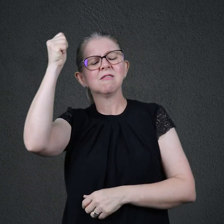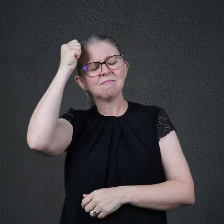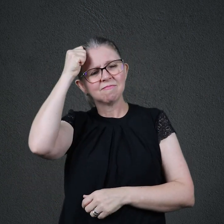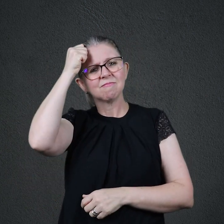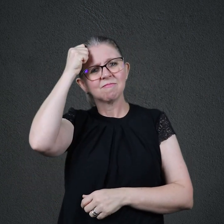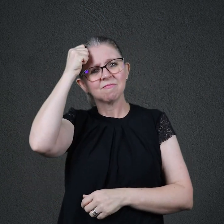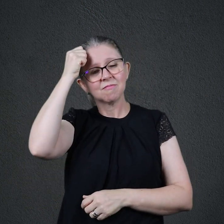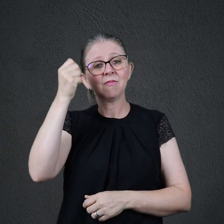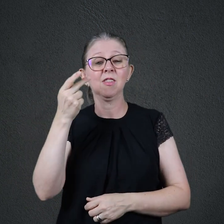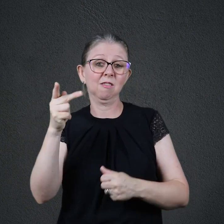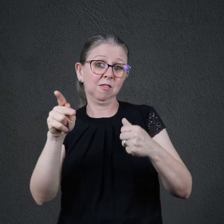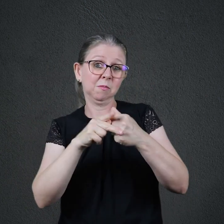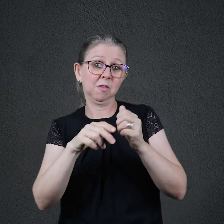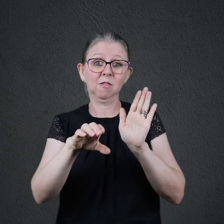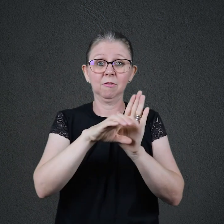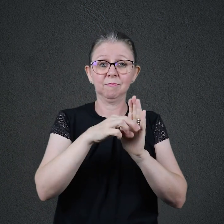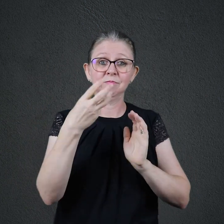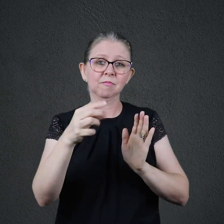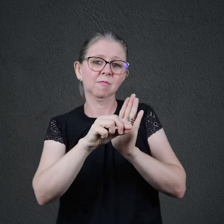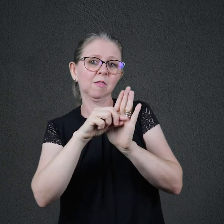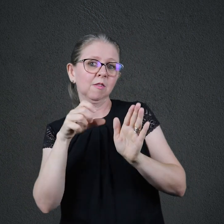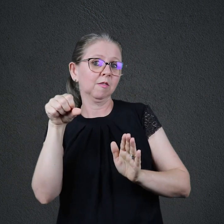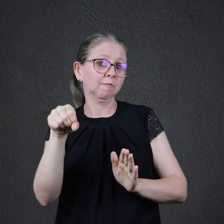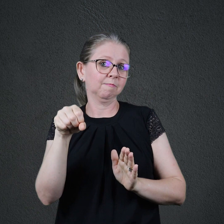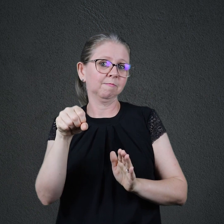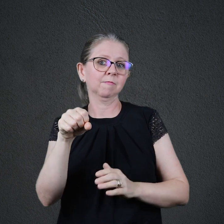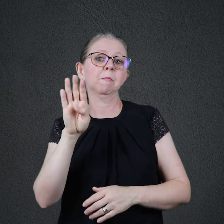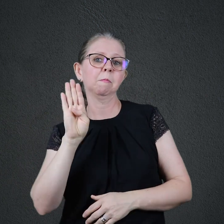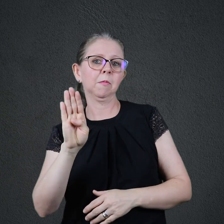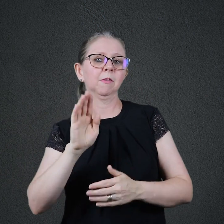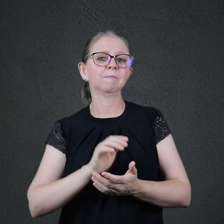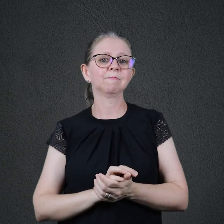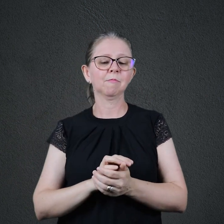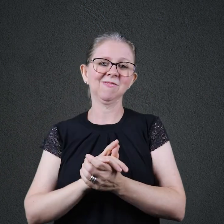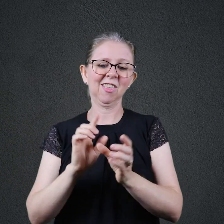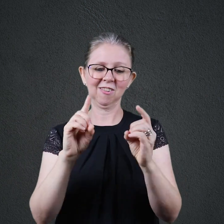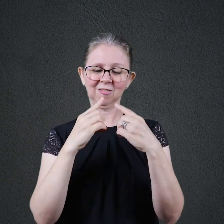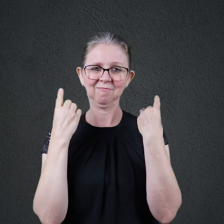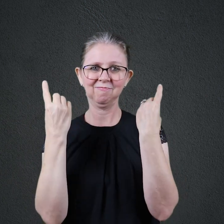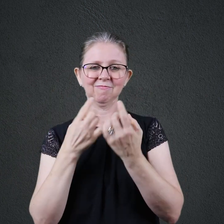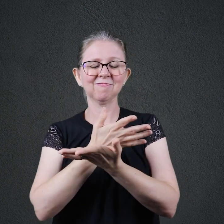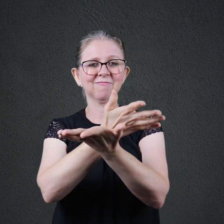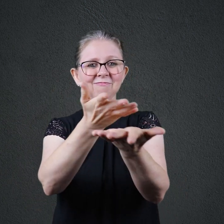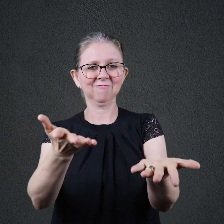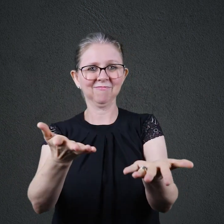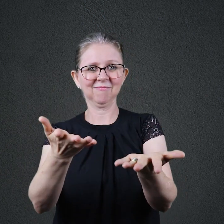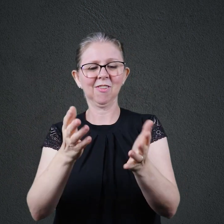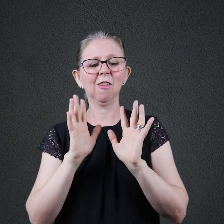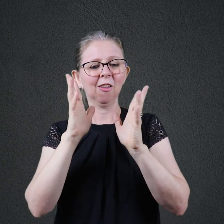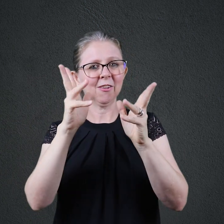3, versículo 9, parte B. Você ouviu Presente Diário, o devocional de todos os